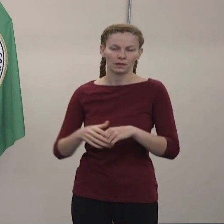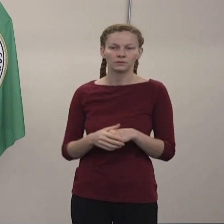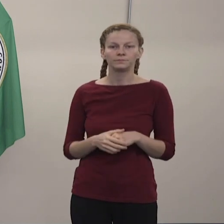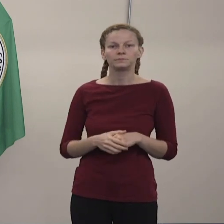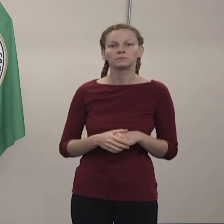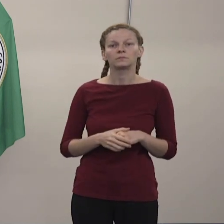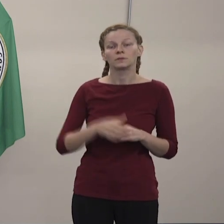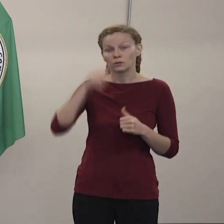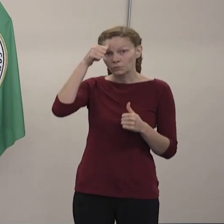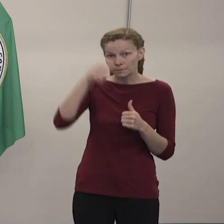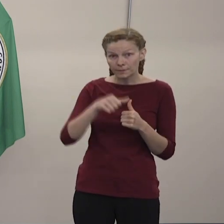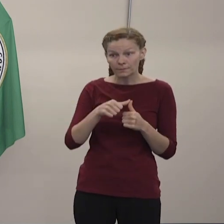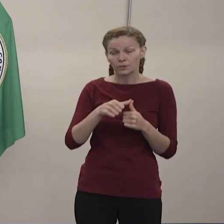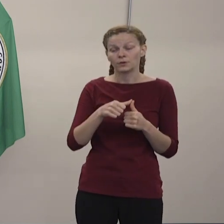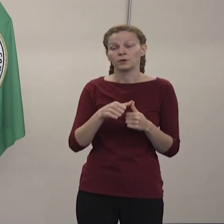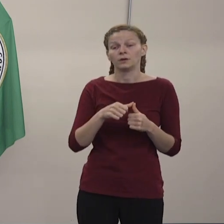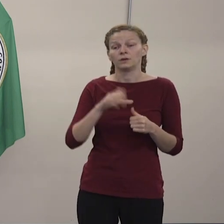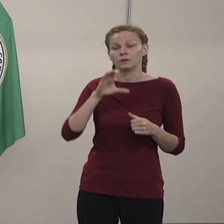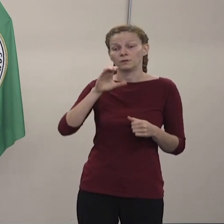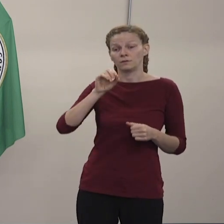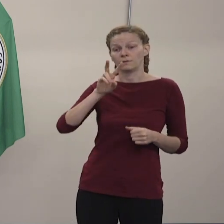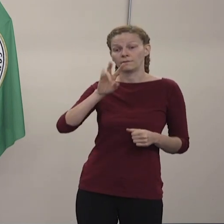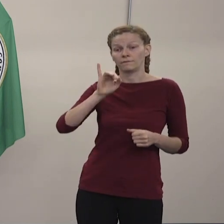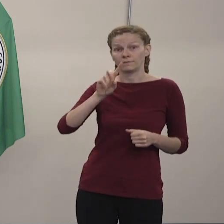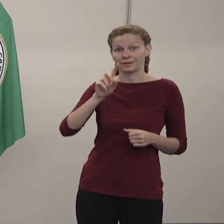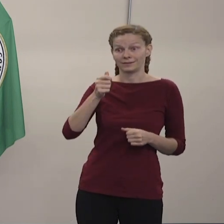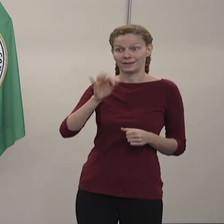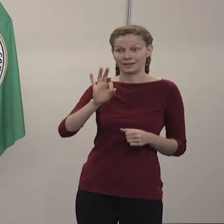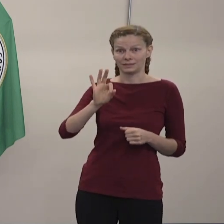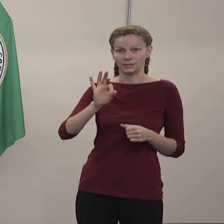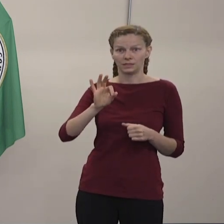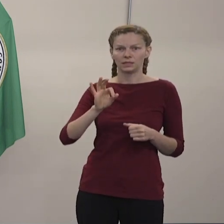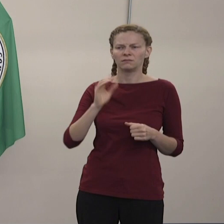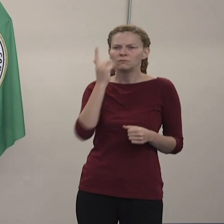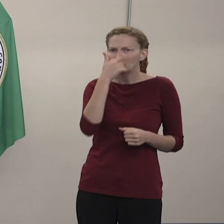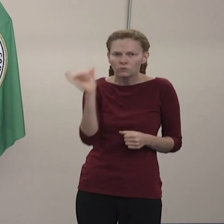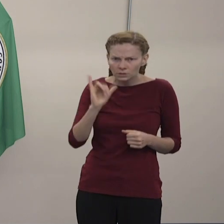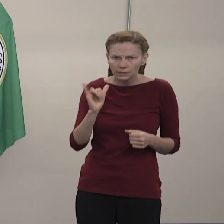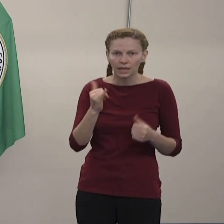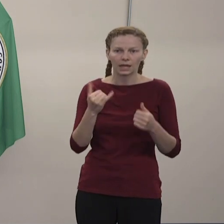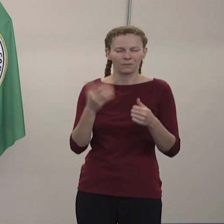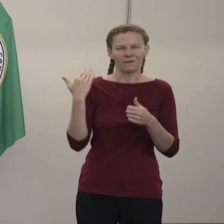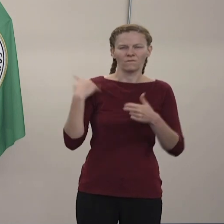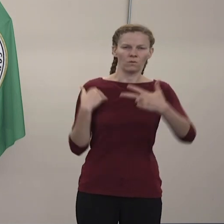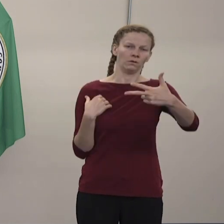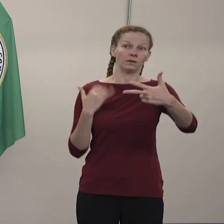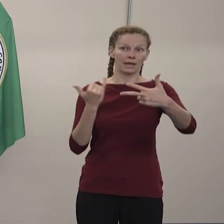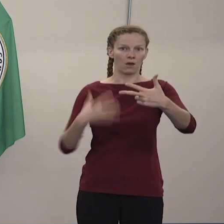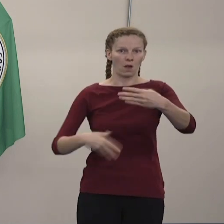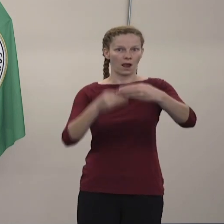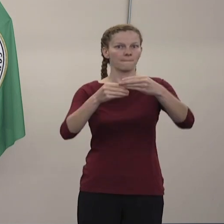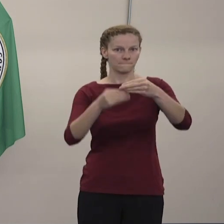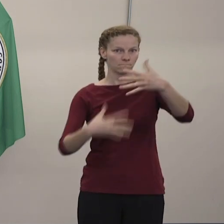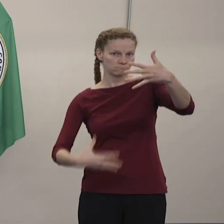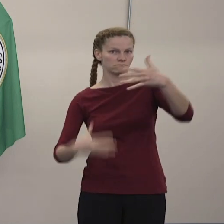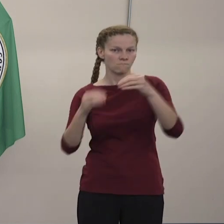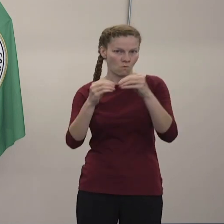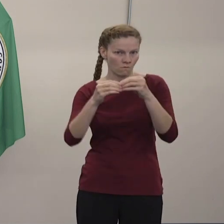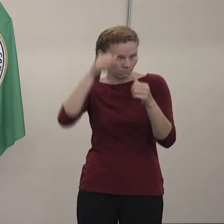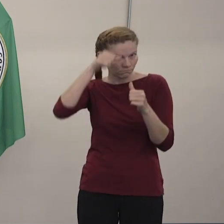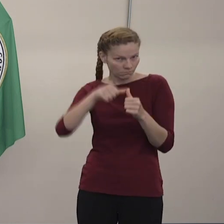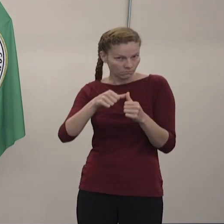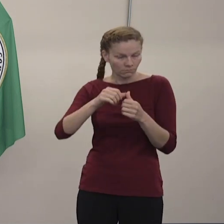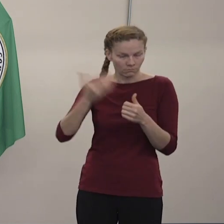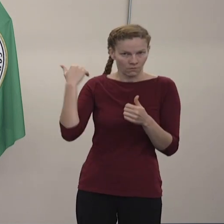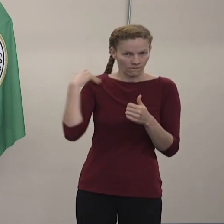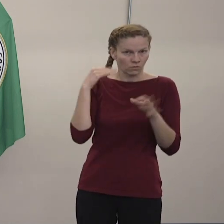recuérdense que los síntomas se han expandido hace un par de semanas para incluir a personas